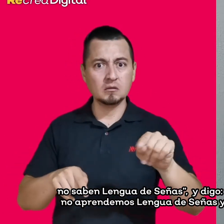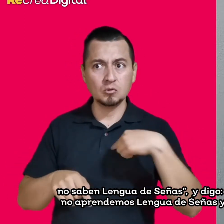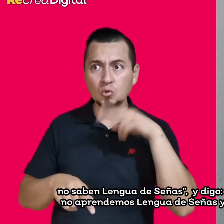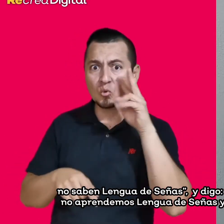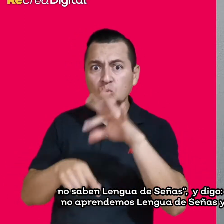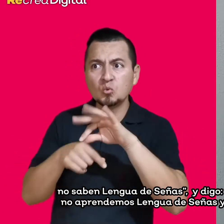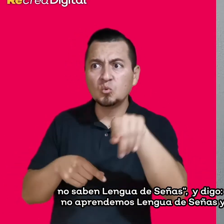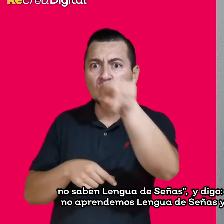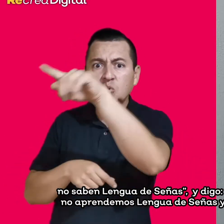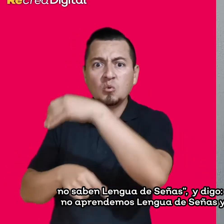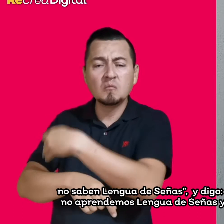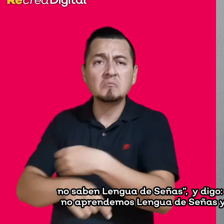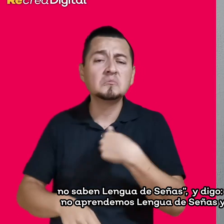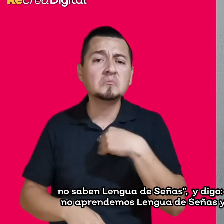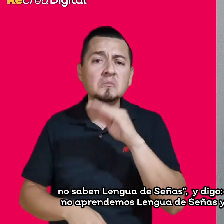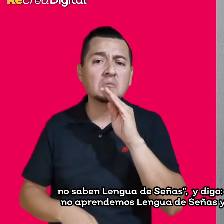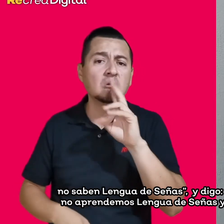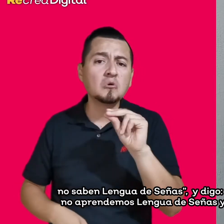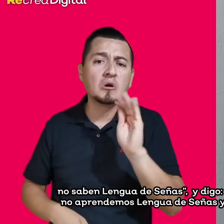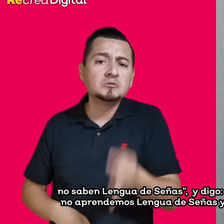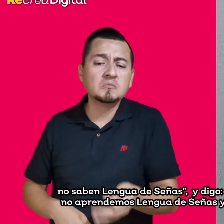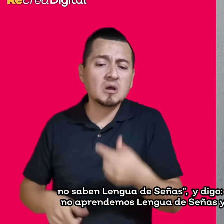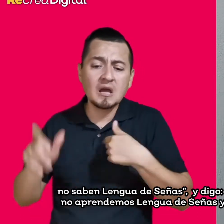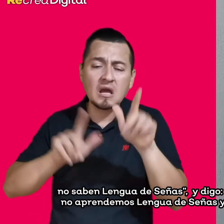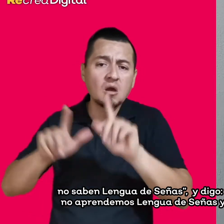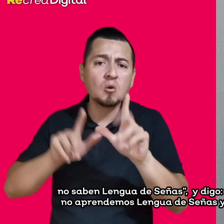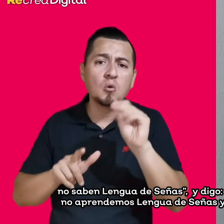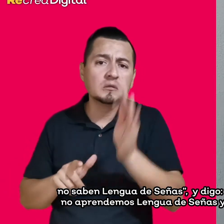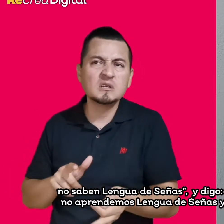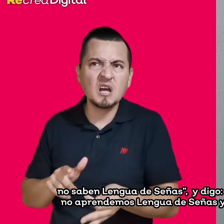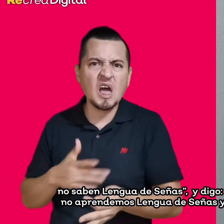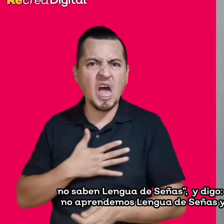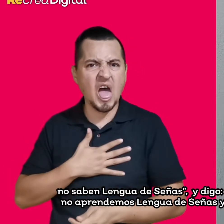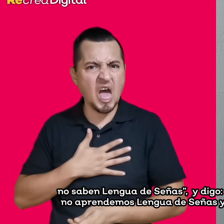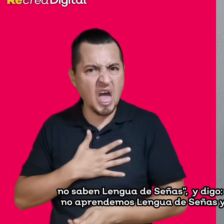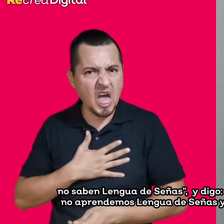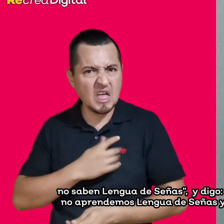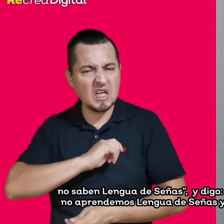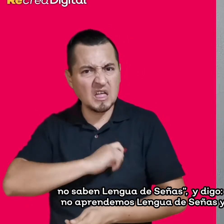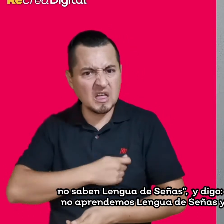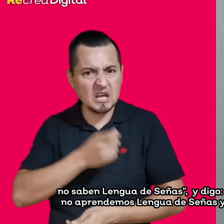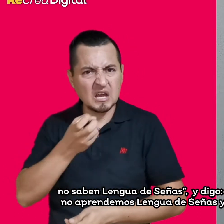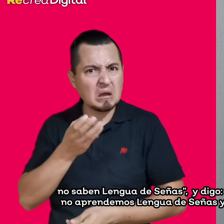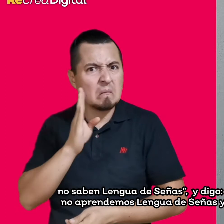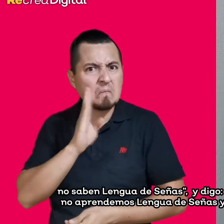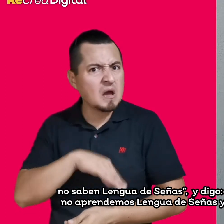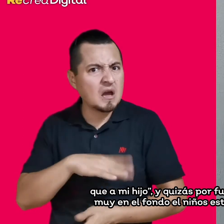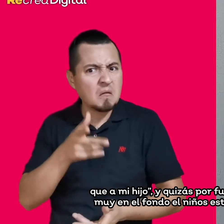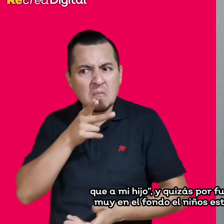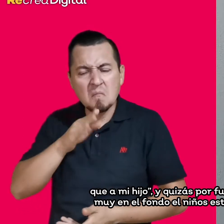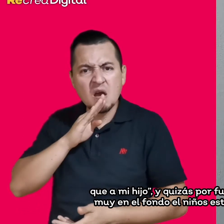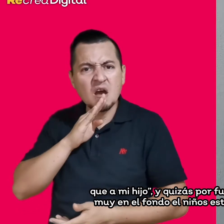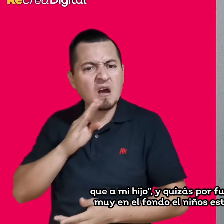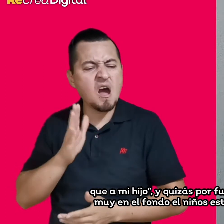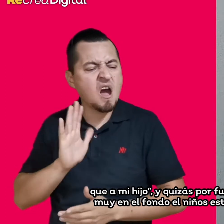digo, qué mal estamos los papás que no aprendemos lengua de señas y no nos damos cuenta del daño que a mi